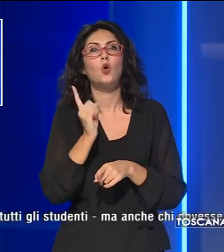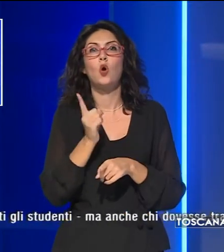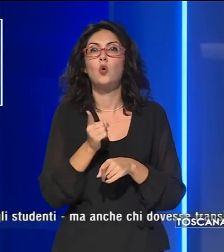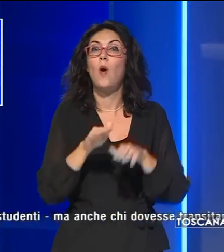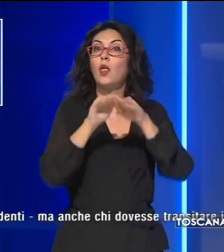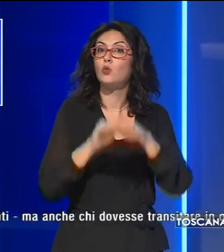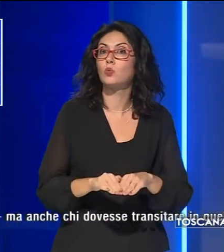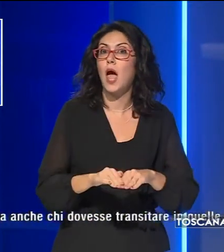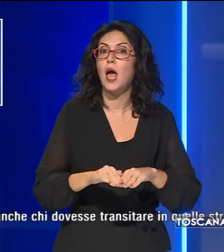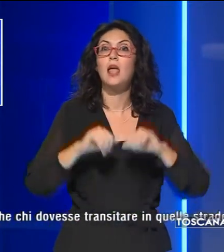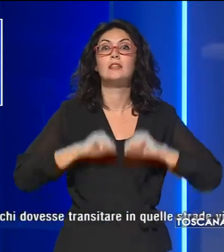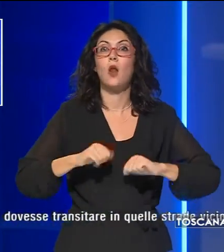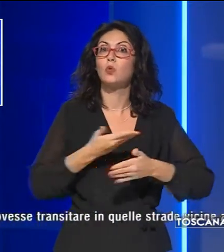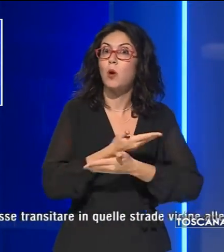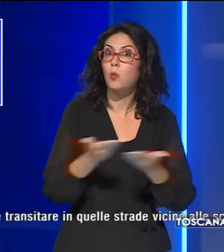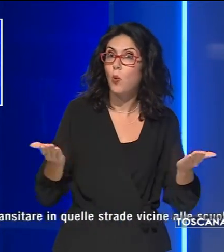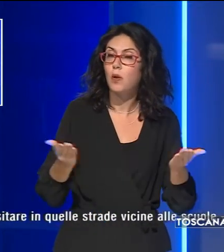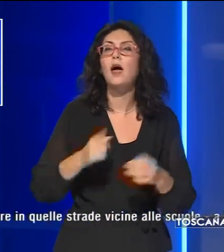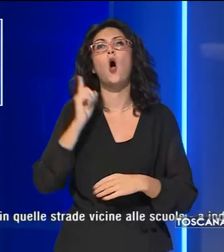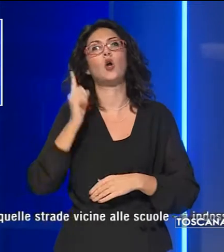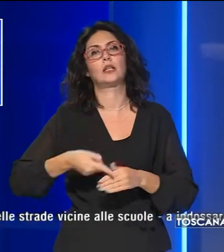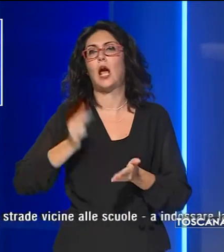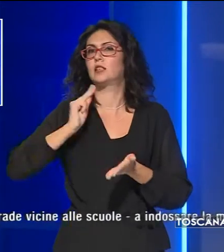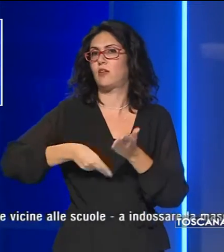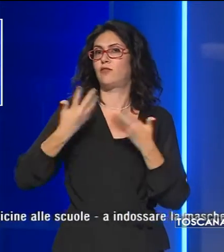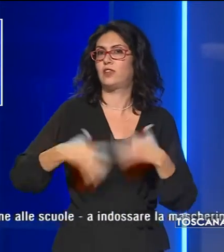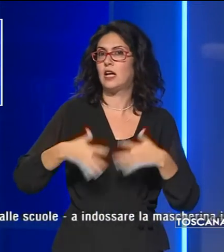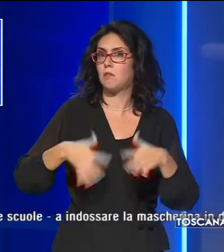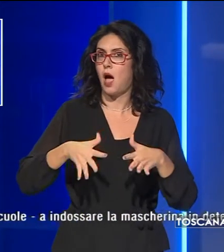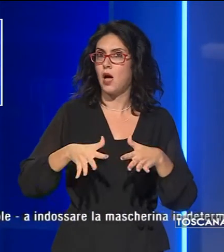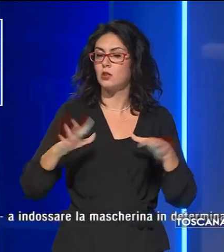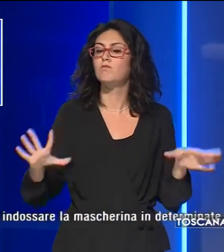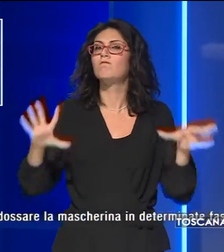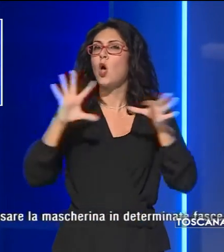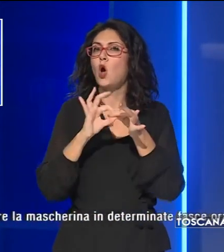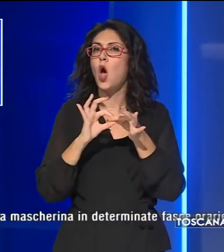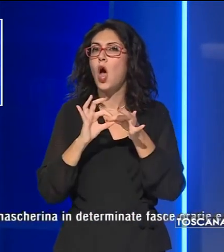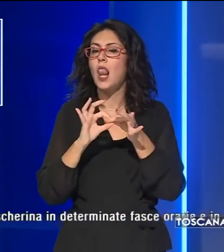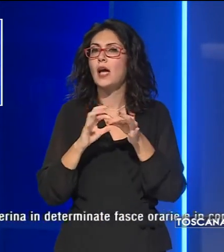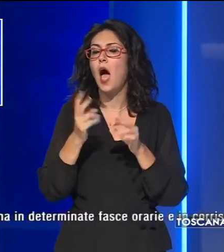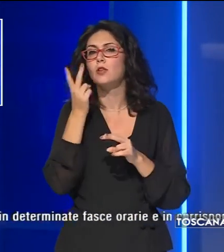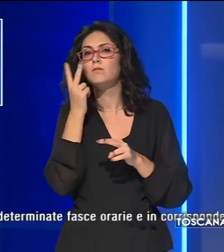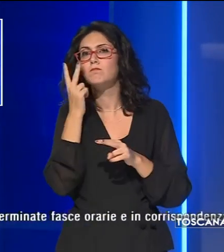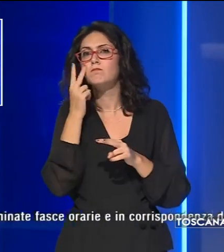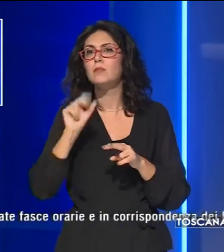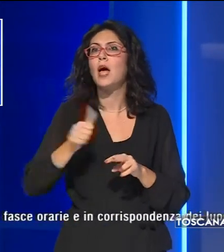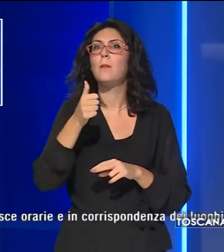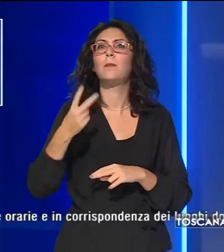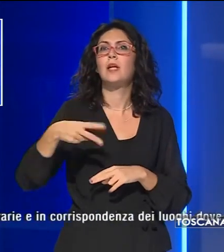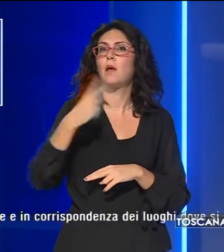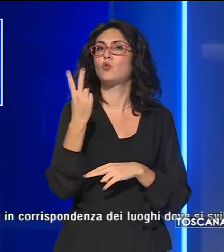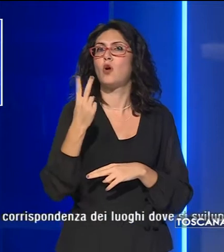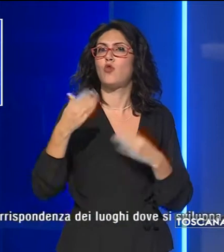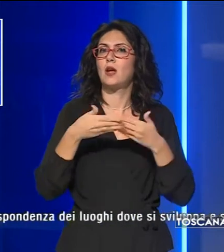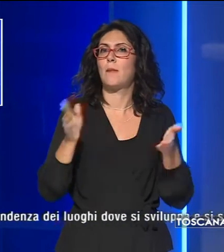salute pubblica, ha firmato un'ordinanza che nasce dall'osservazione dei primi due giorni di apertura delle